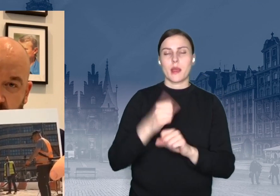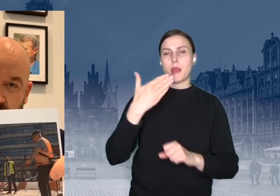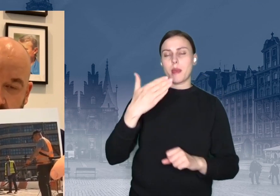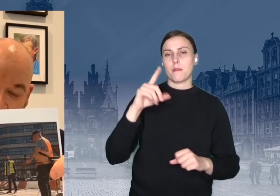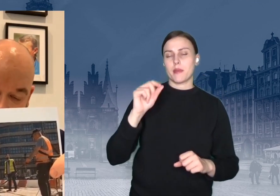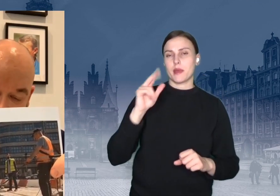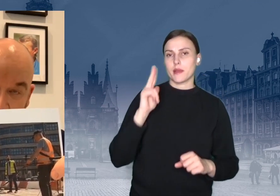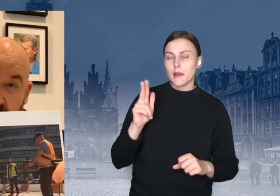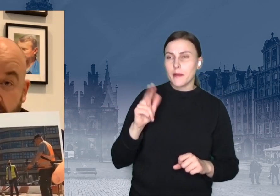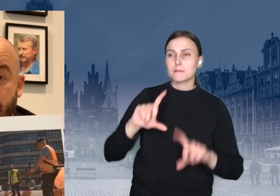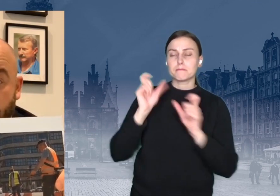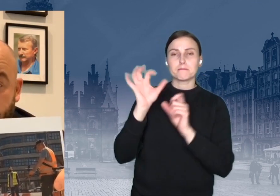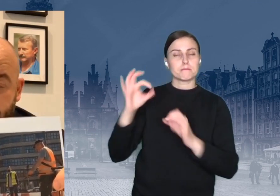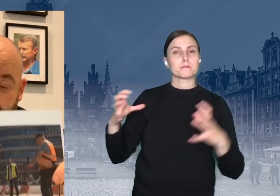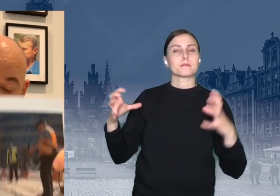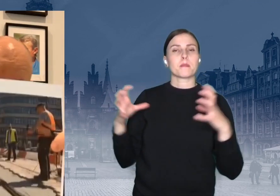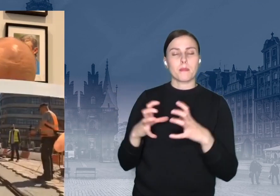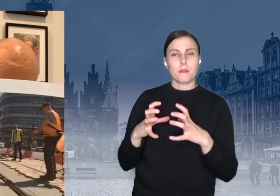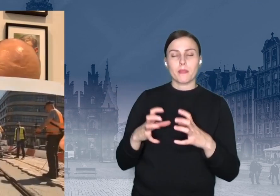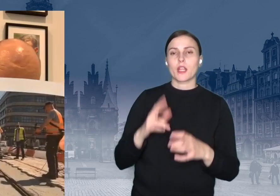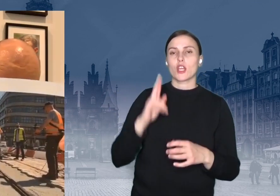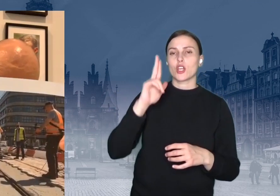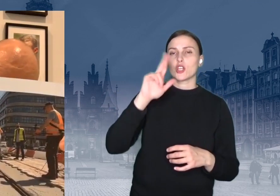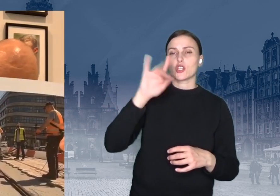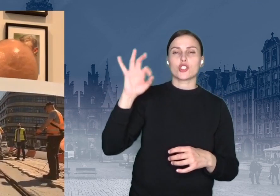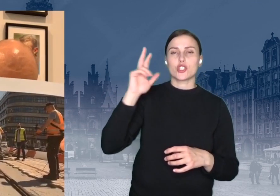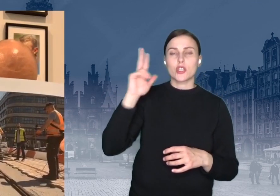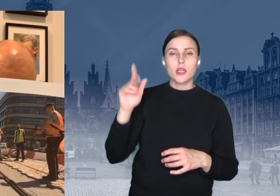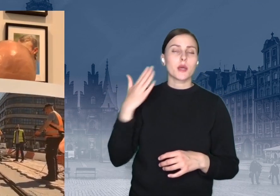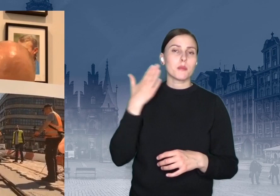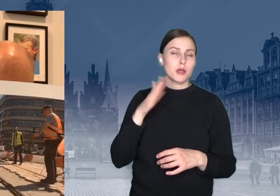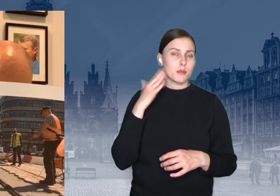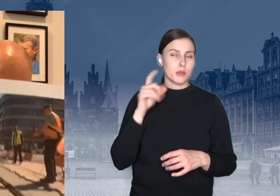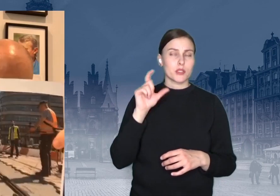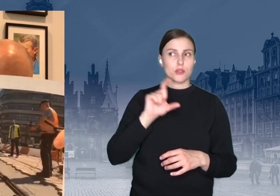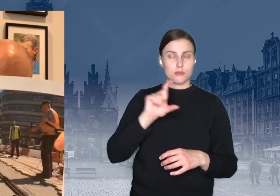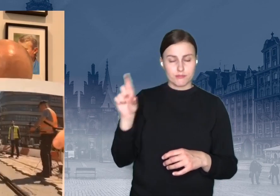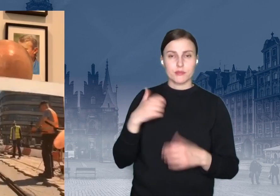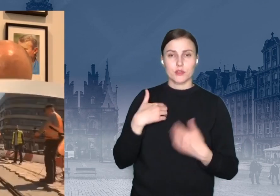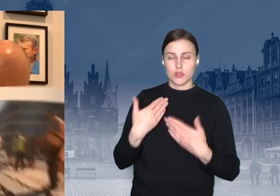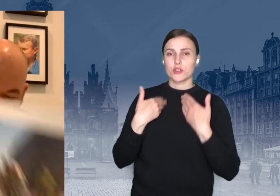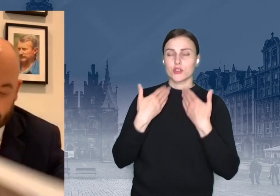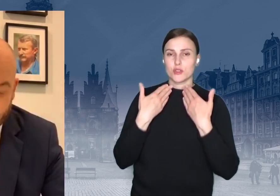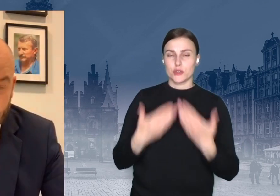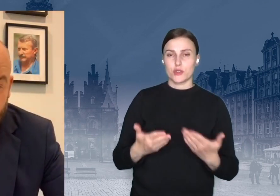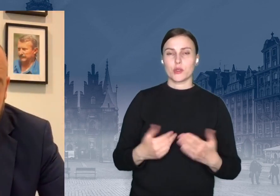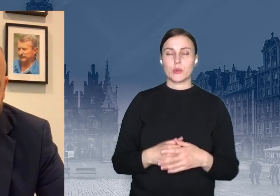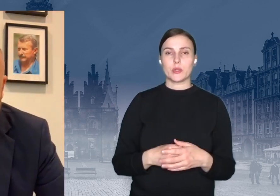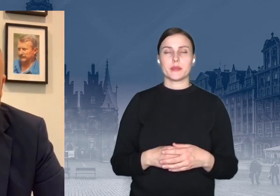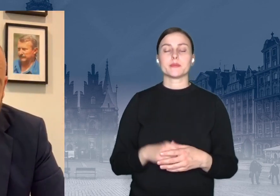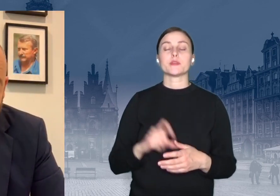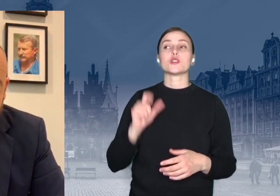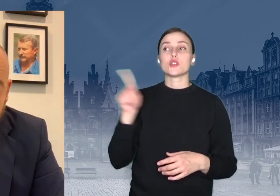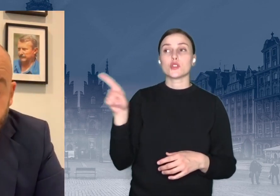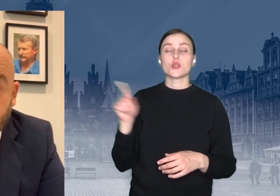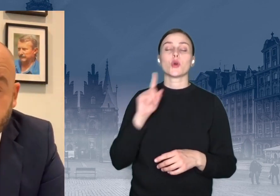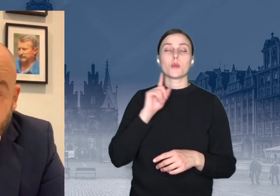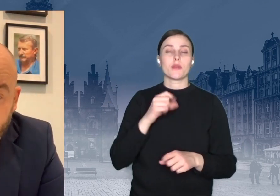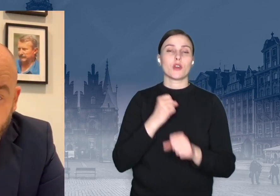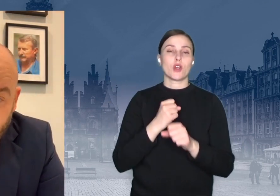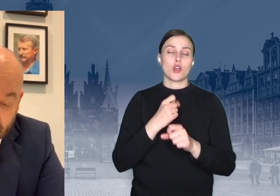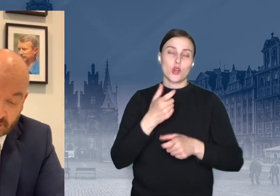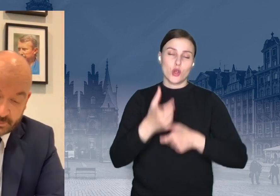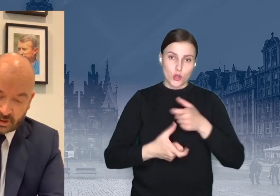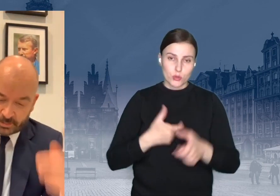Krzysiu Ektowi. Przede wszystkim bardzo naprawdę dziękuję za to, co robicie. Dobrze. Żeby to wszystko mogło się oczywiście